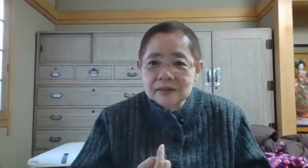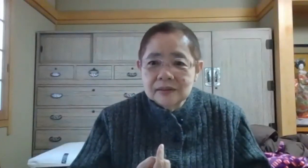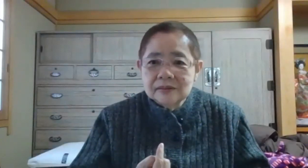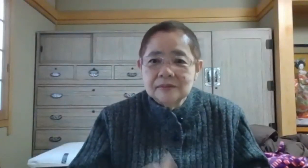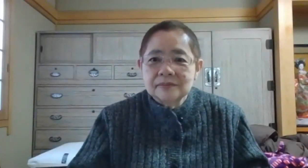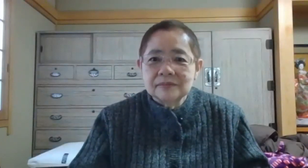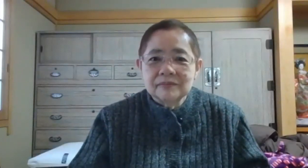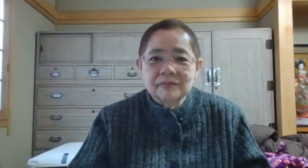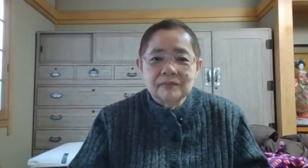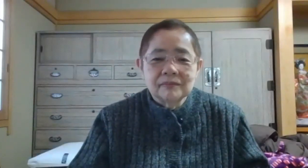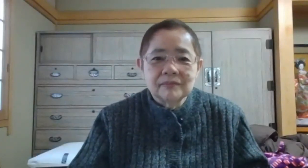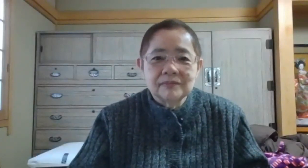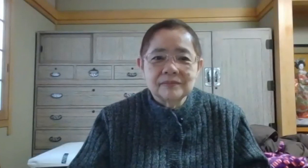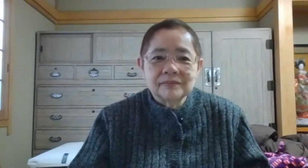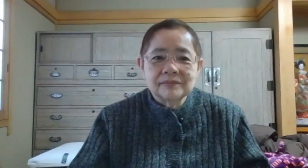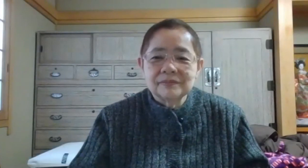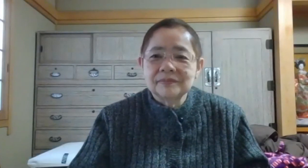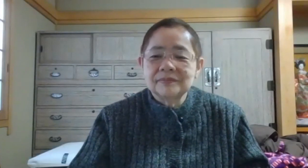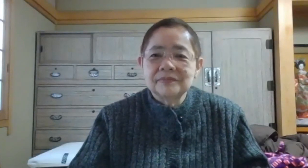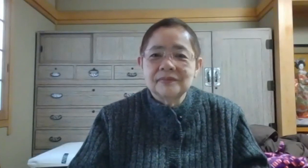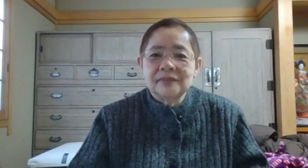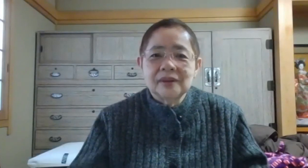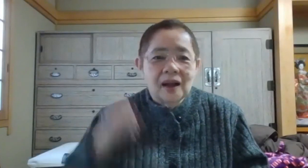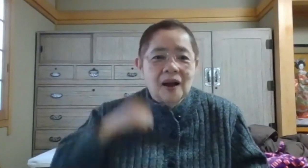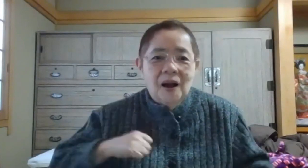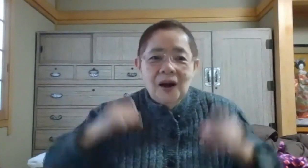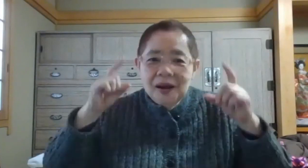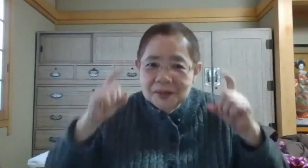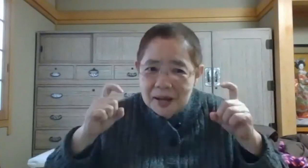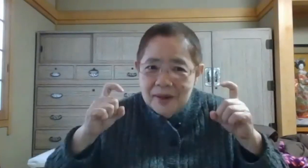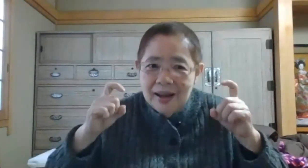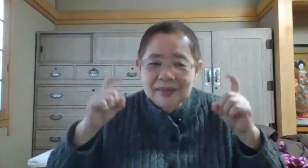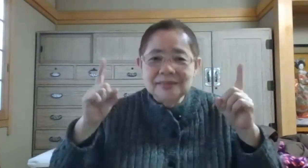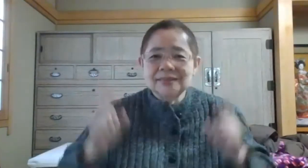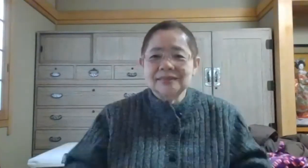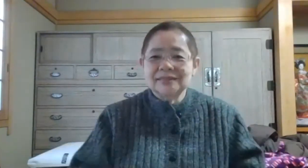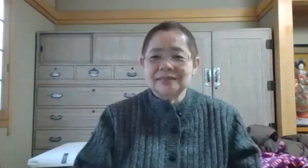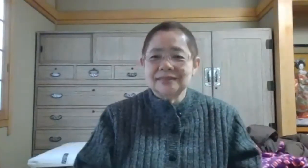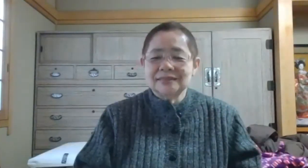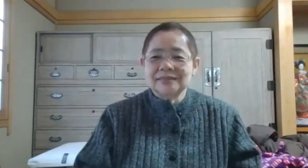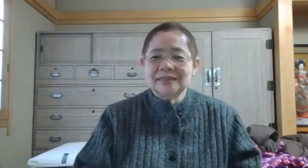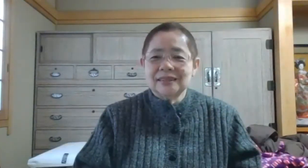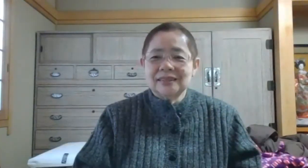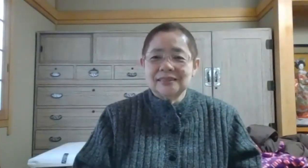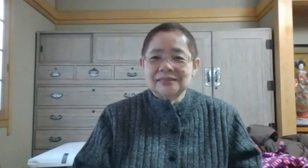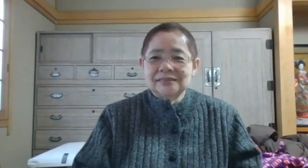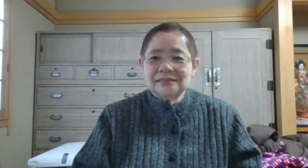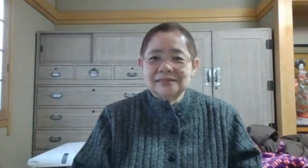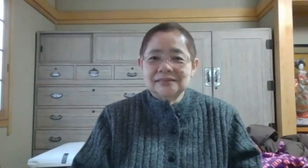おはようございます。おはようございます。おはようございます。ミキさん、まいね。うまい。